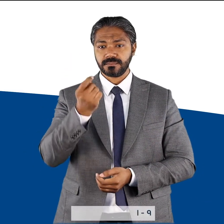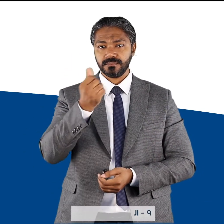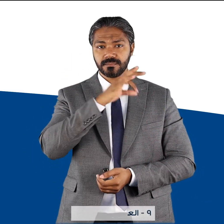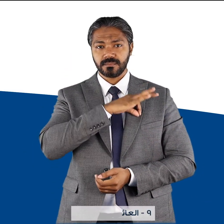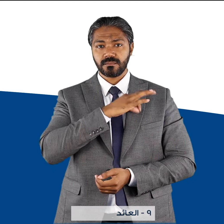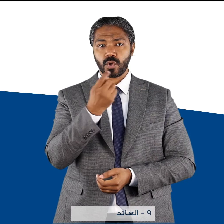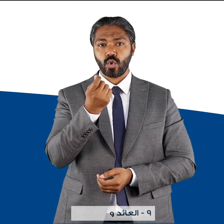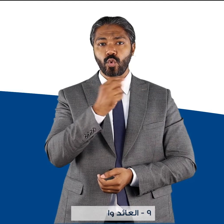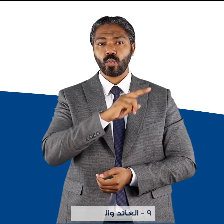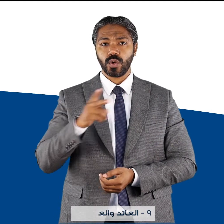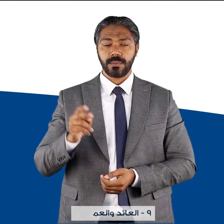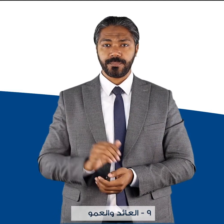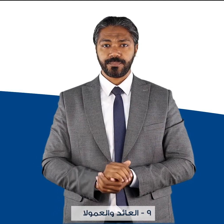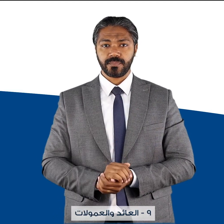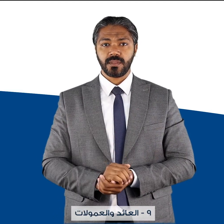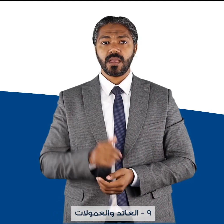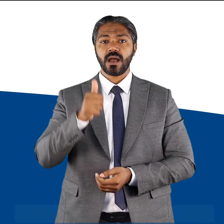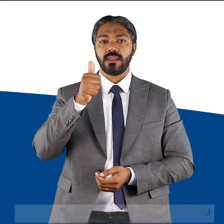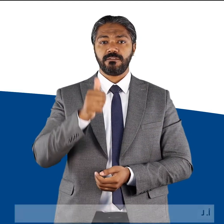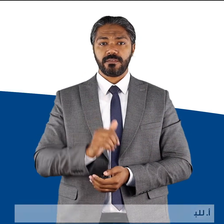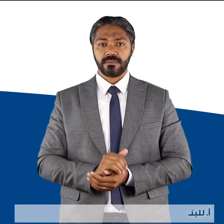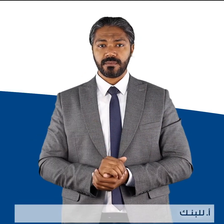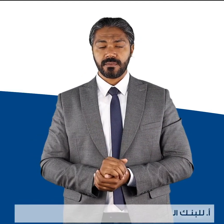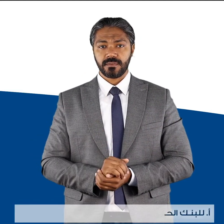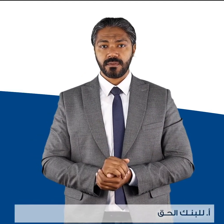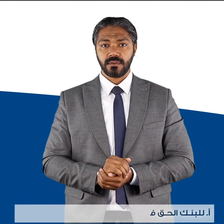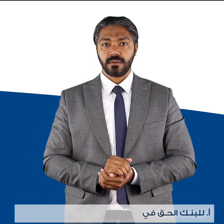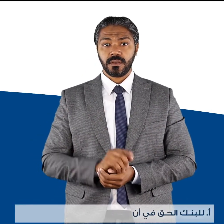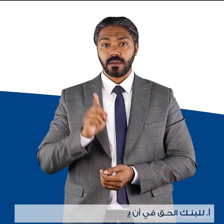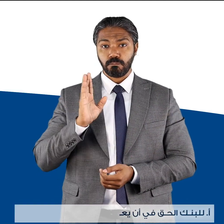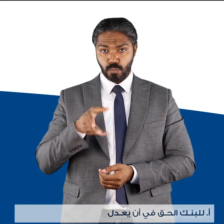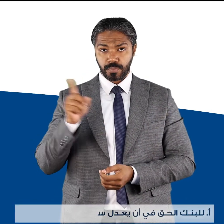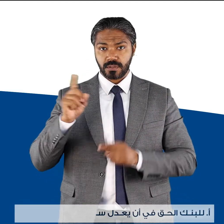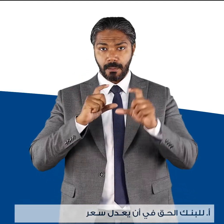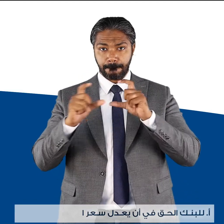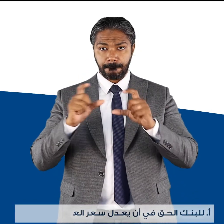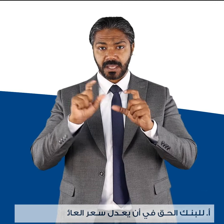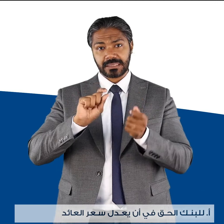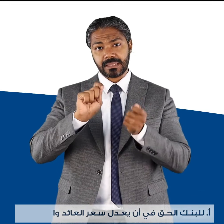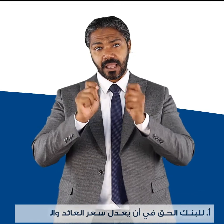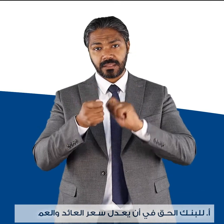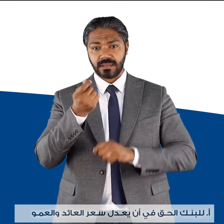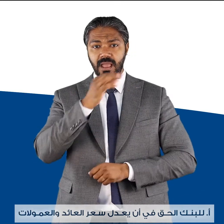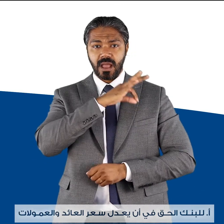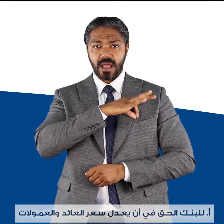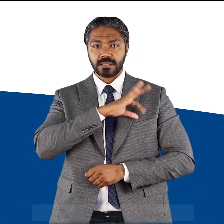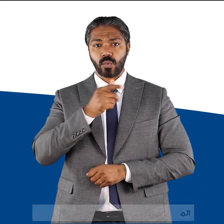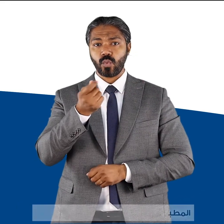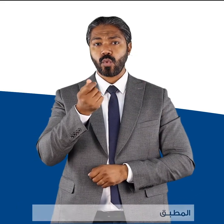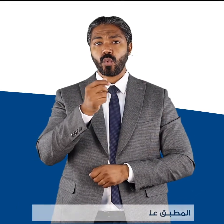العائد والعمولات ألف، للبنك الحق في أن يعدل سعر العائد والعمولات المطبق